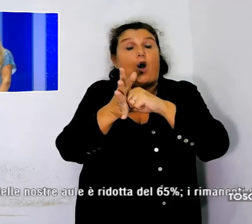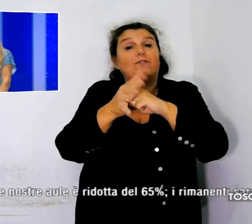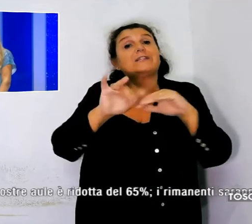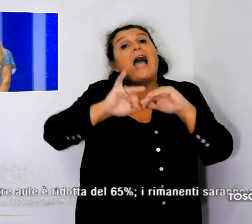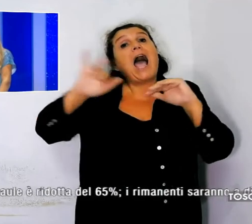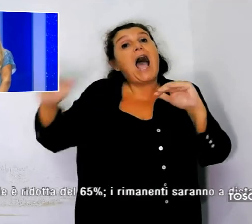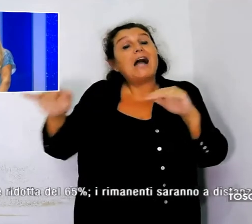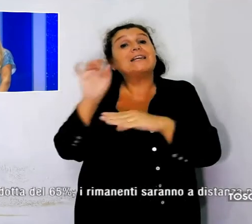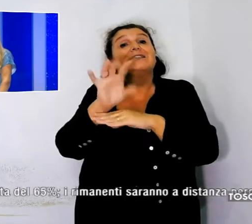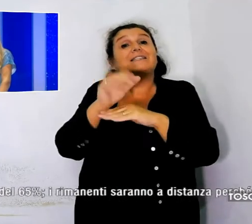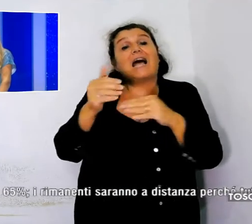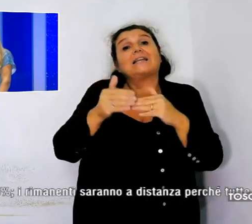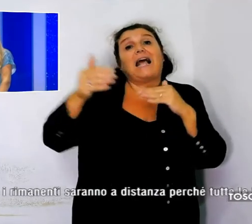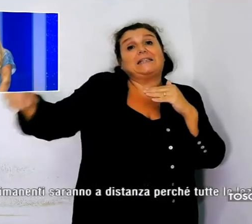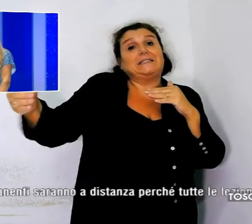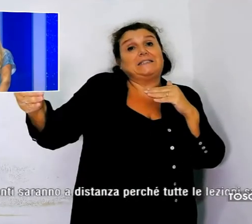didattica a distanza.